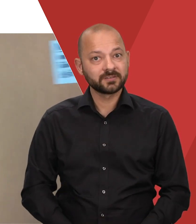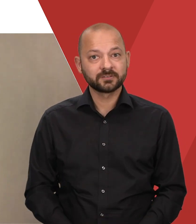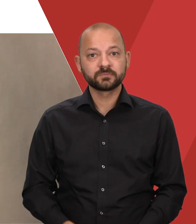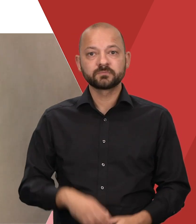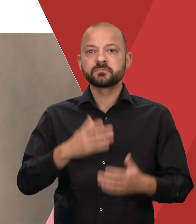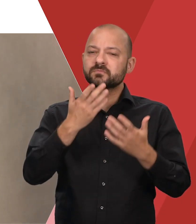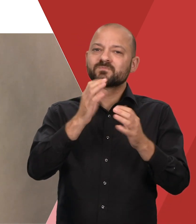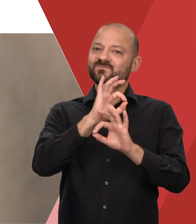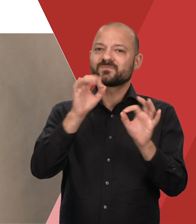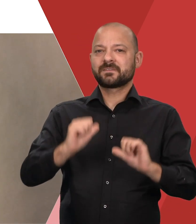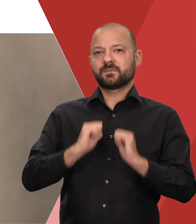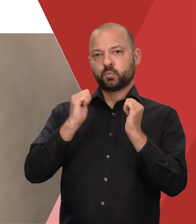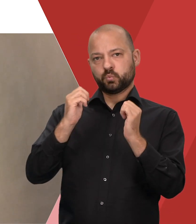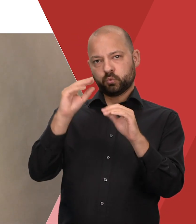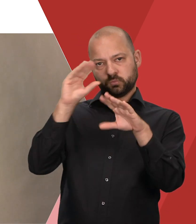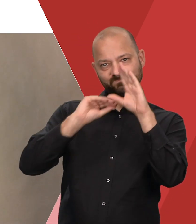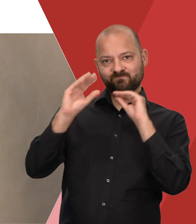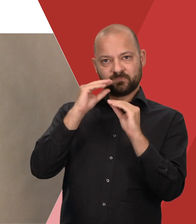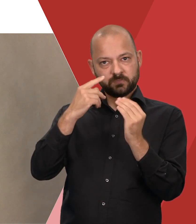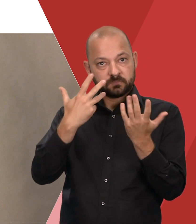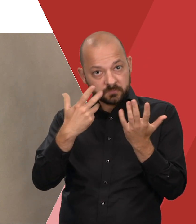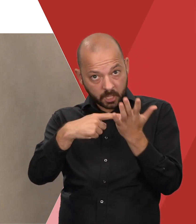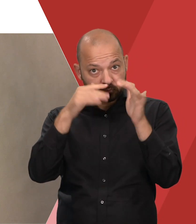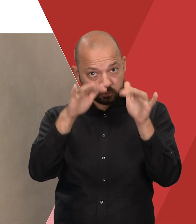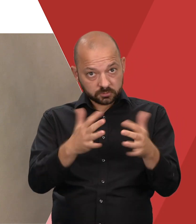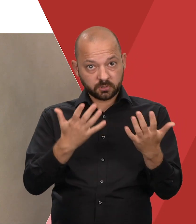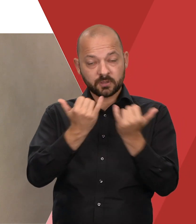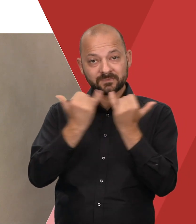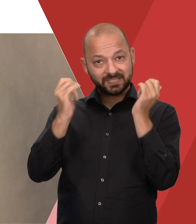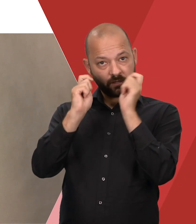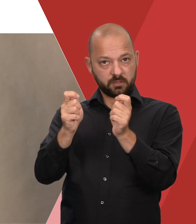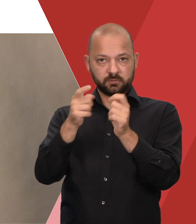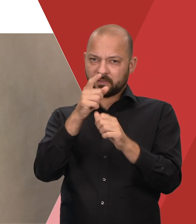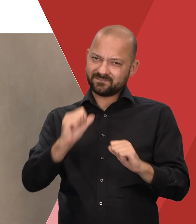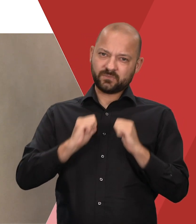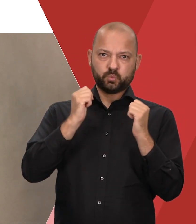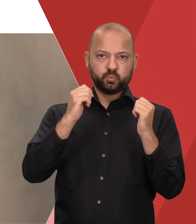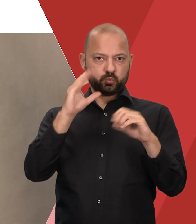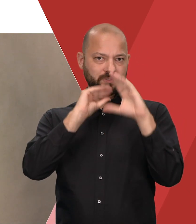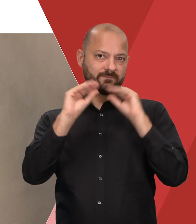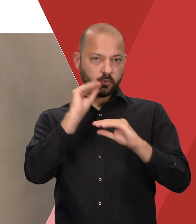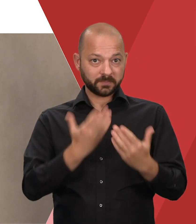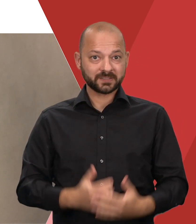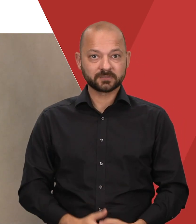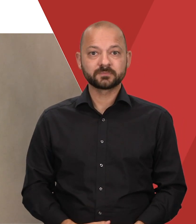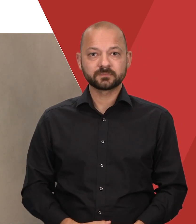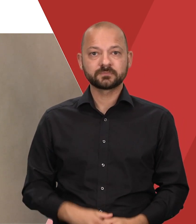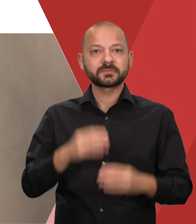Darum informiere dich so früh wie möglich, ob du einen Anspruch auf Nachteilsausgleich hast und wie du diesen beantragen kannst. Informationen